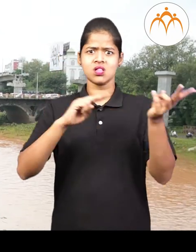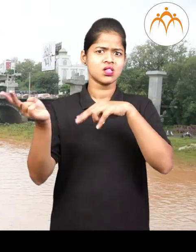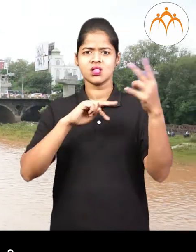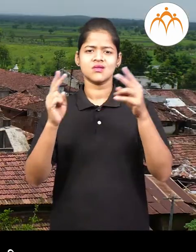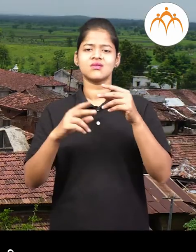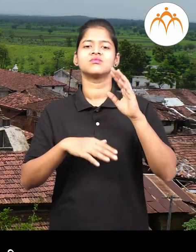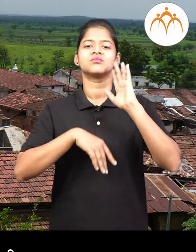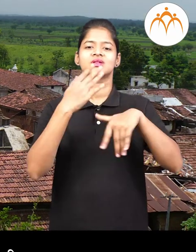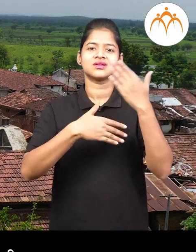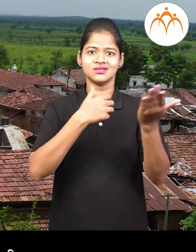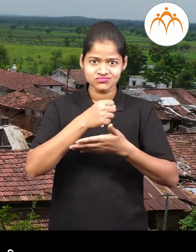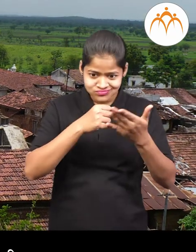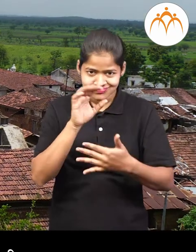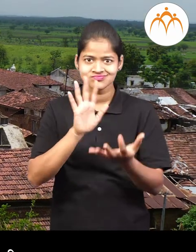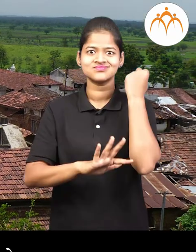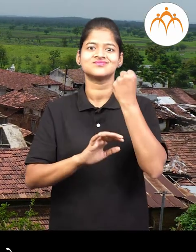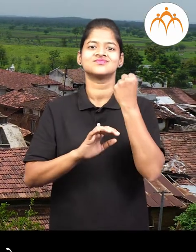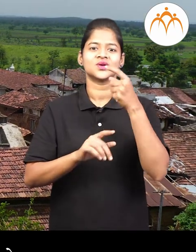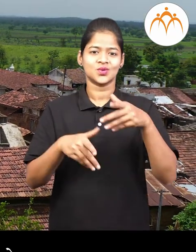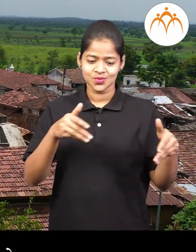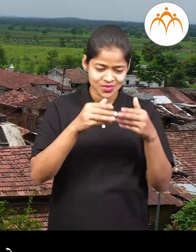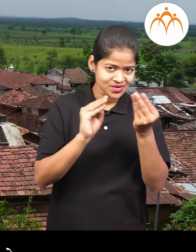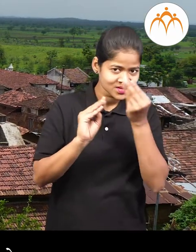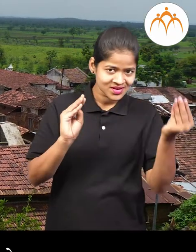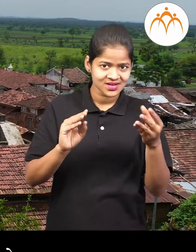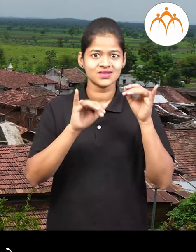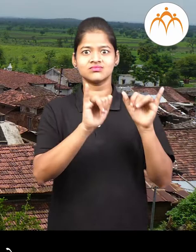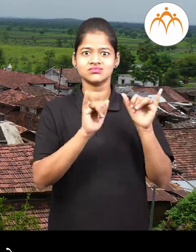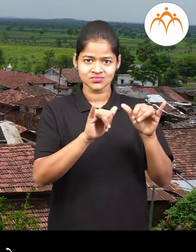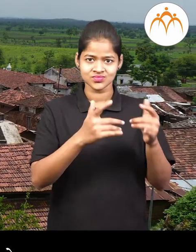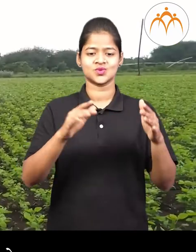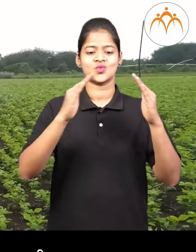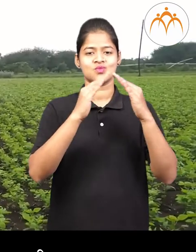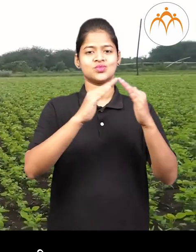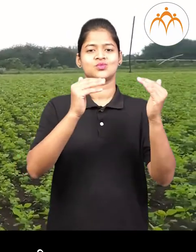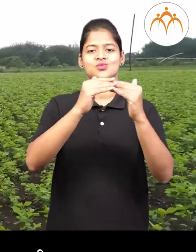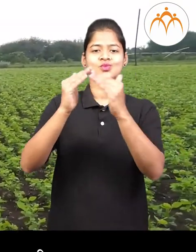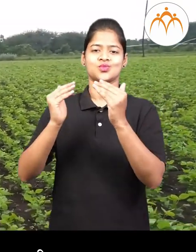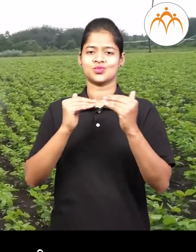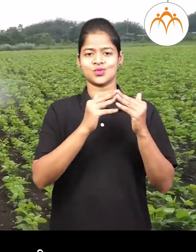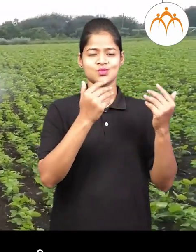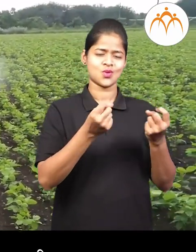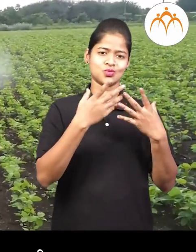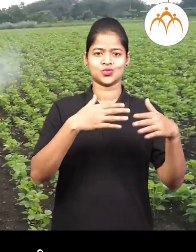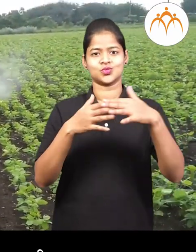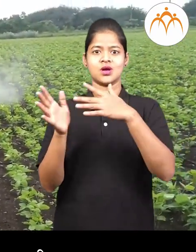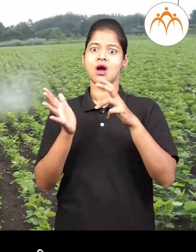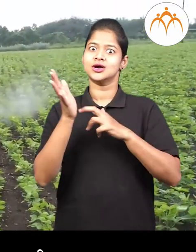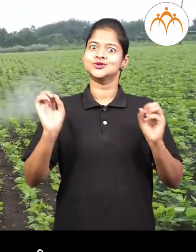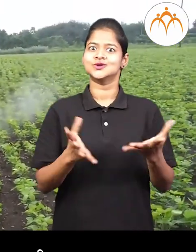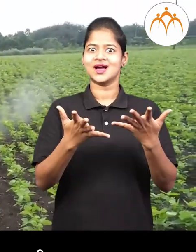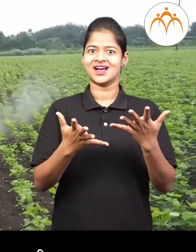लागला तेथिल वस्ती वाढ़त गेली हडू-हडू गाव तायार जले शेती बुले मानसांची